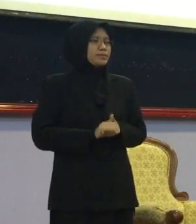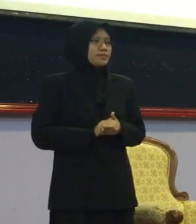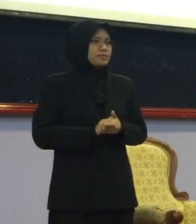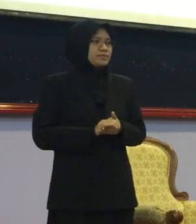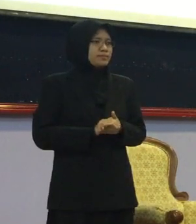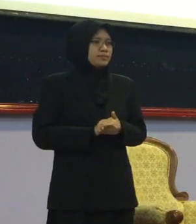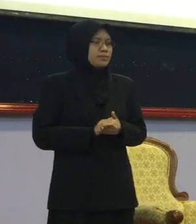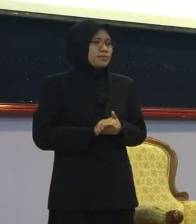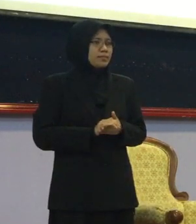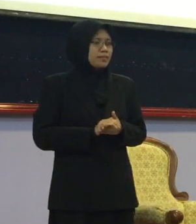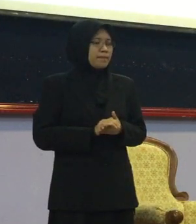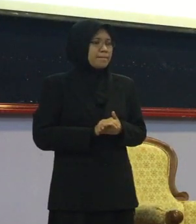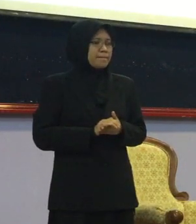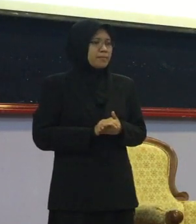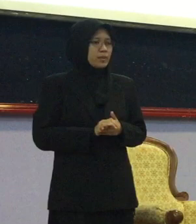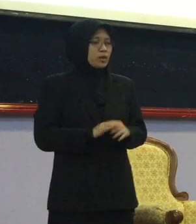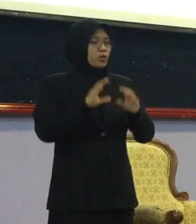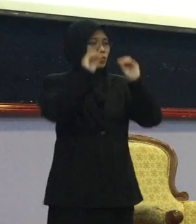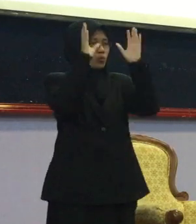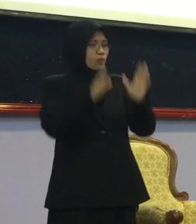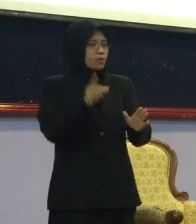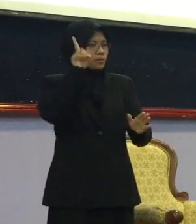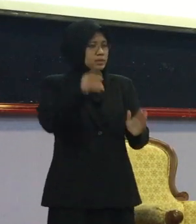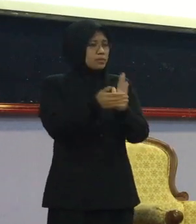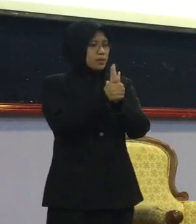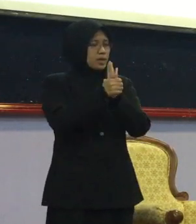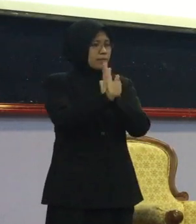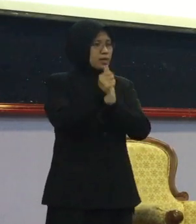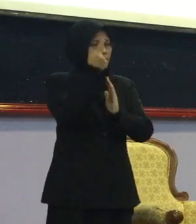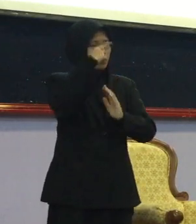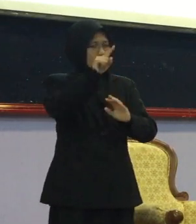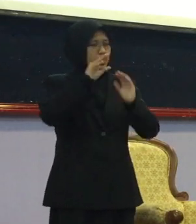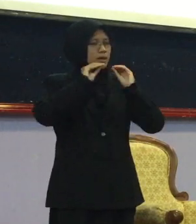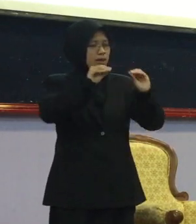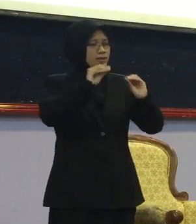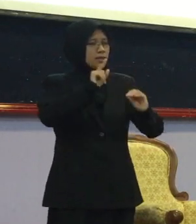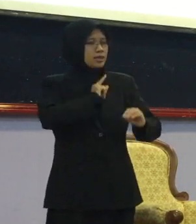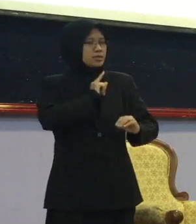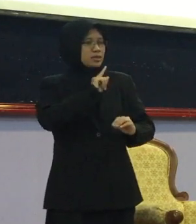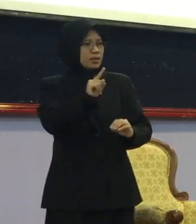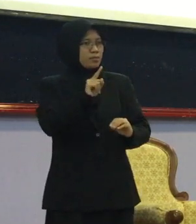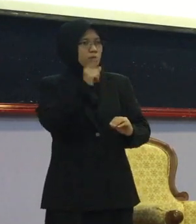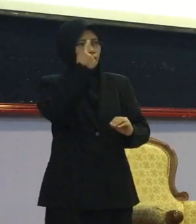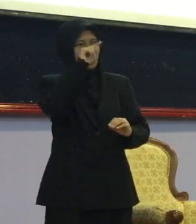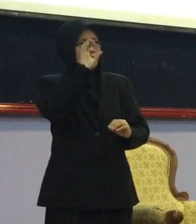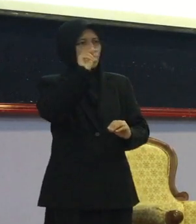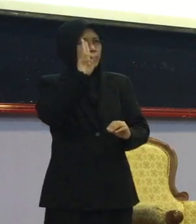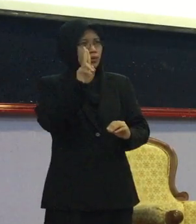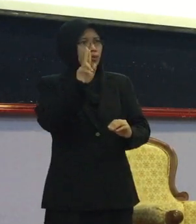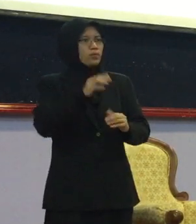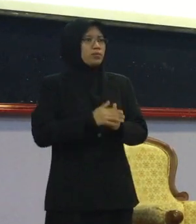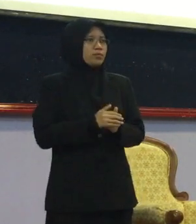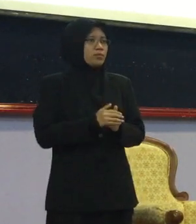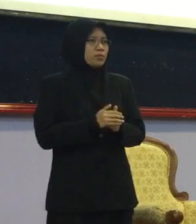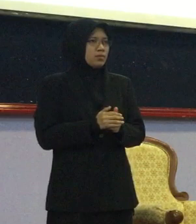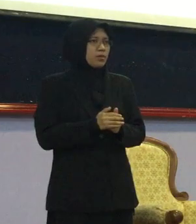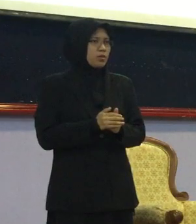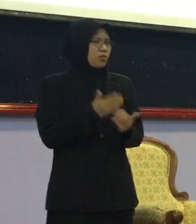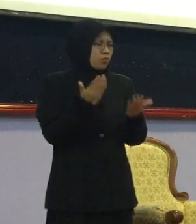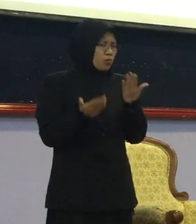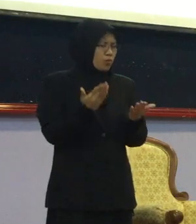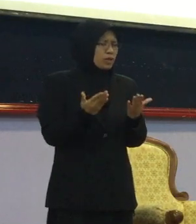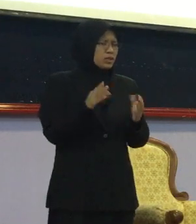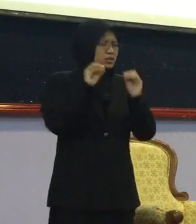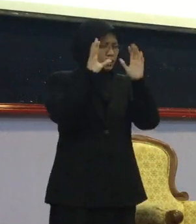masalahnya Kemudian pengetahuan Kefahaman guru tu sendiri Keadaan Islam Dia nak ajar bintang Islam Walaupun cikgu tu mungkin Dia pandai kan